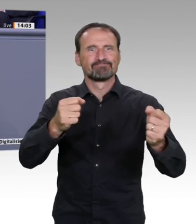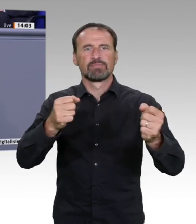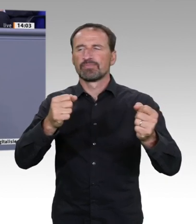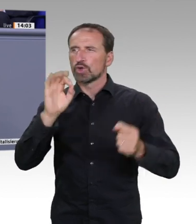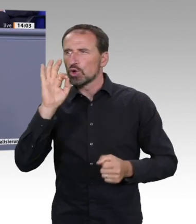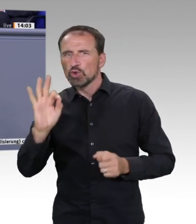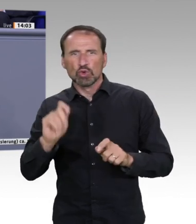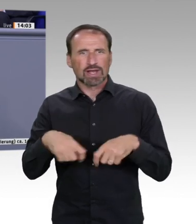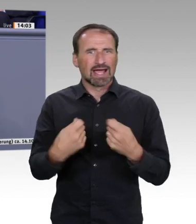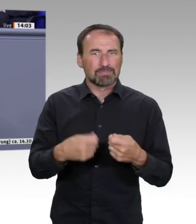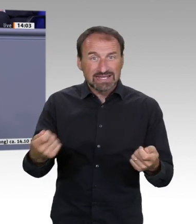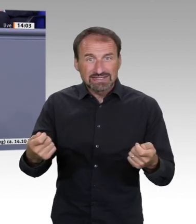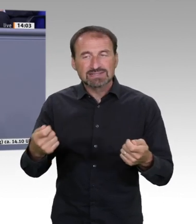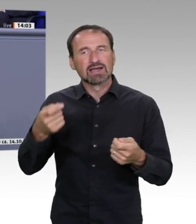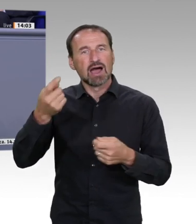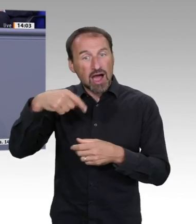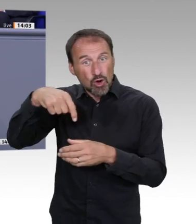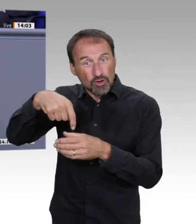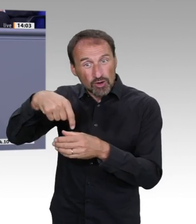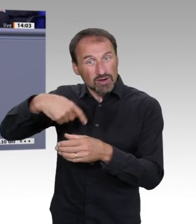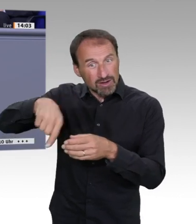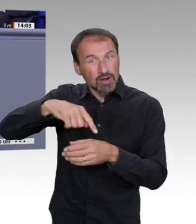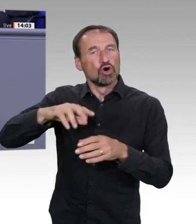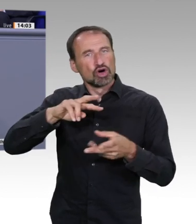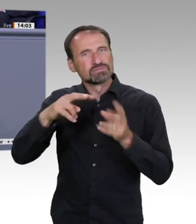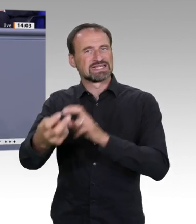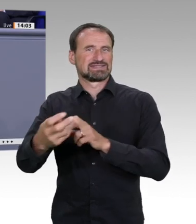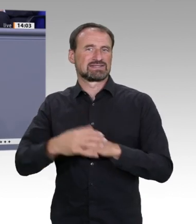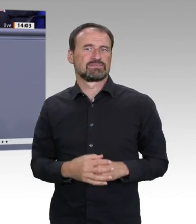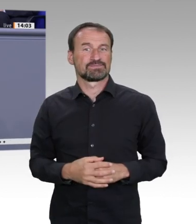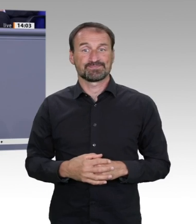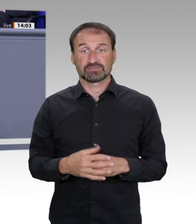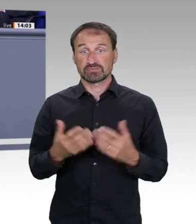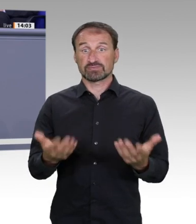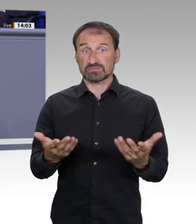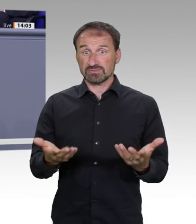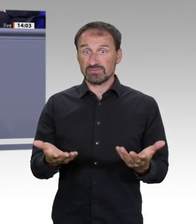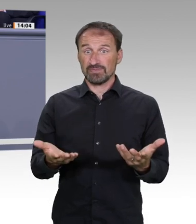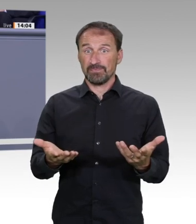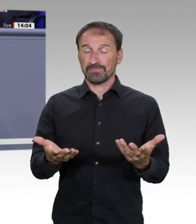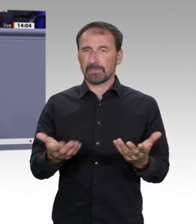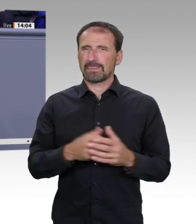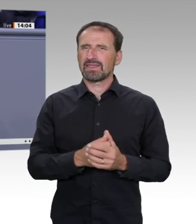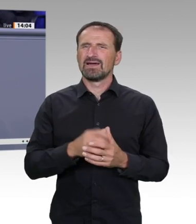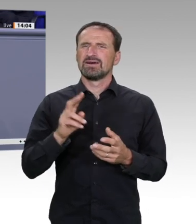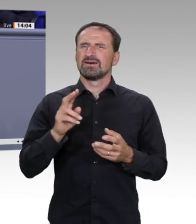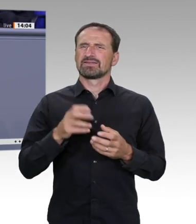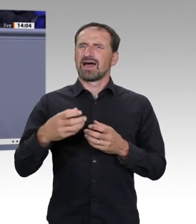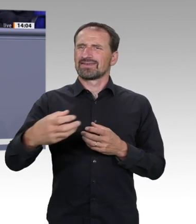Gesellschaft. Forschung schafft nicht nur Grundlagen und Orientierungswissen. Forschung bringt auch technische und soziale